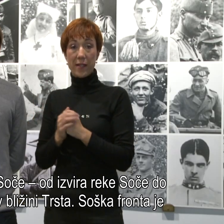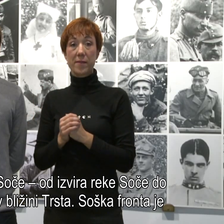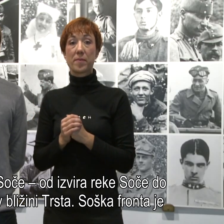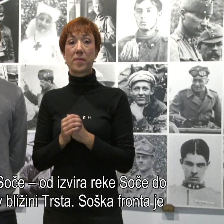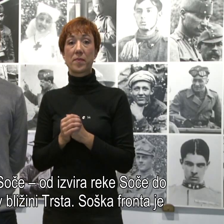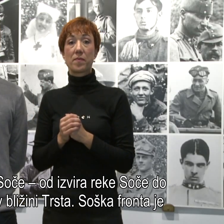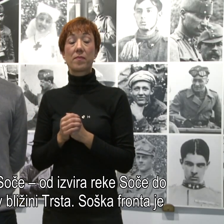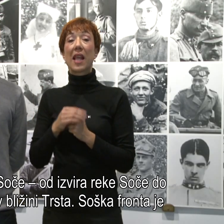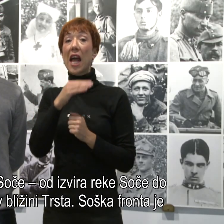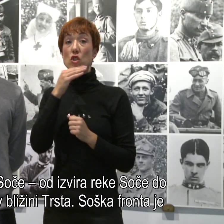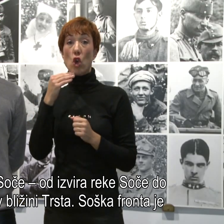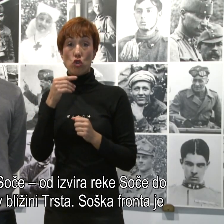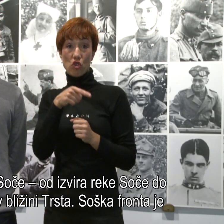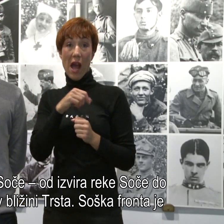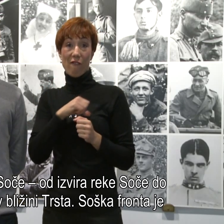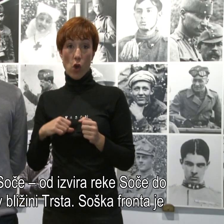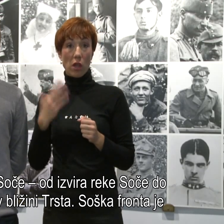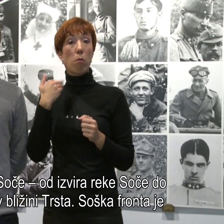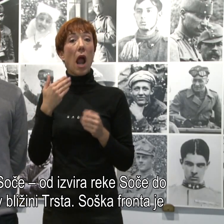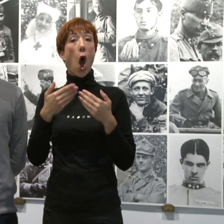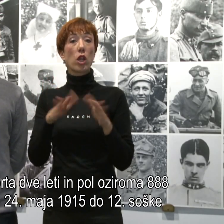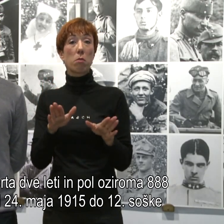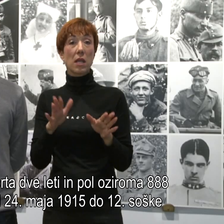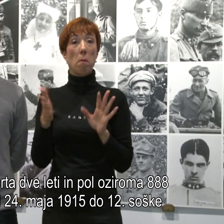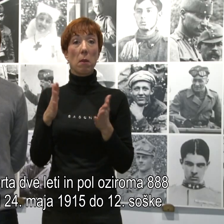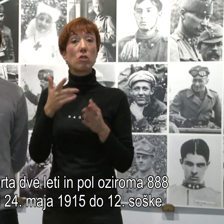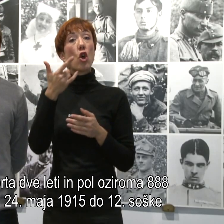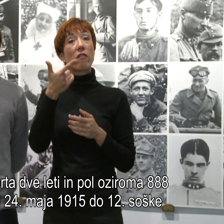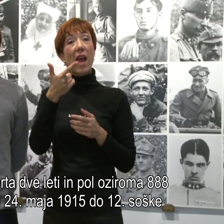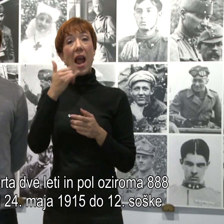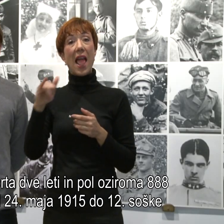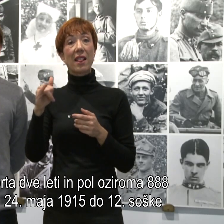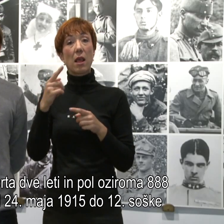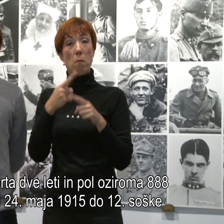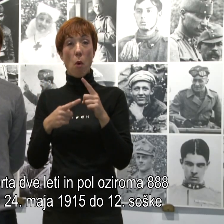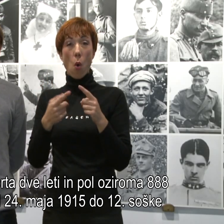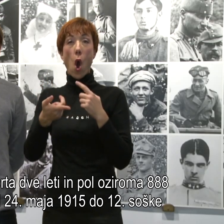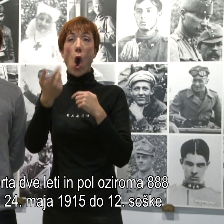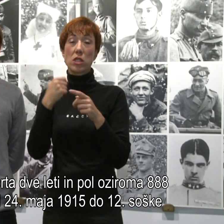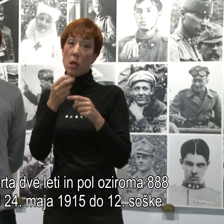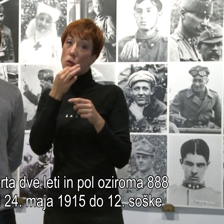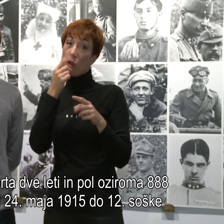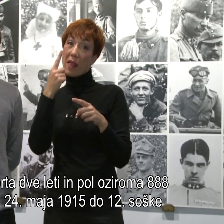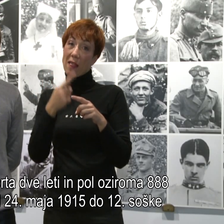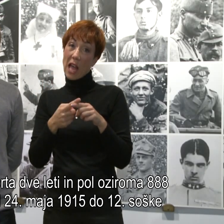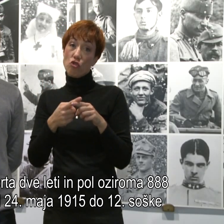Soška fronta je bila odprta približno dve lete in pol, oziroma, če smo čisto natančni, 888